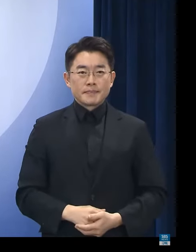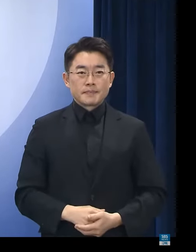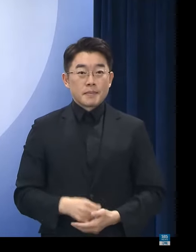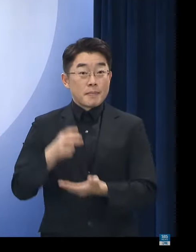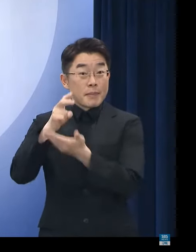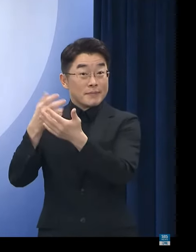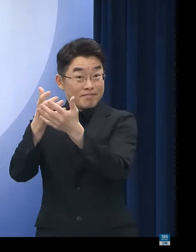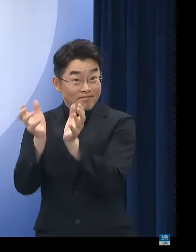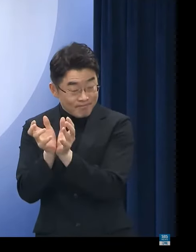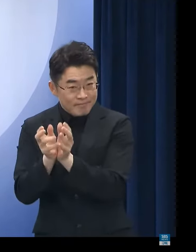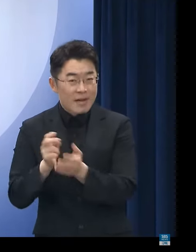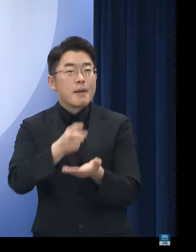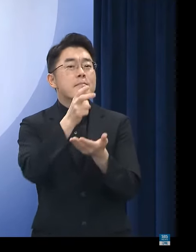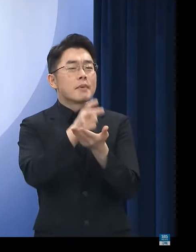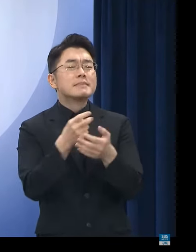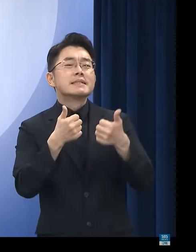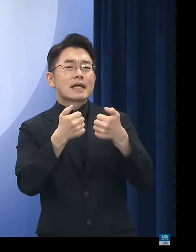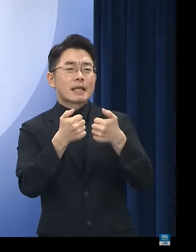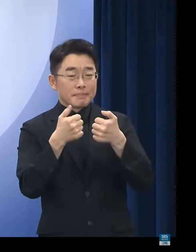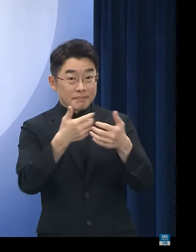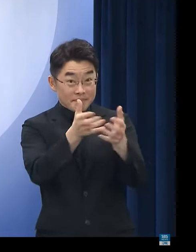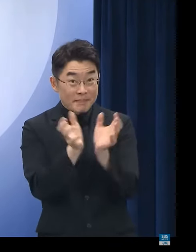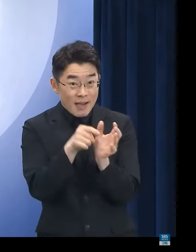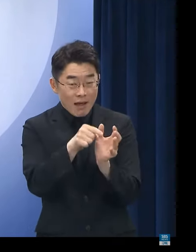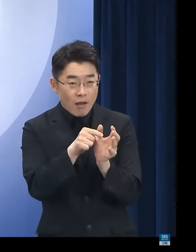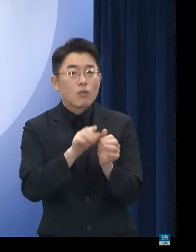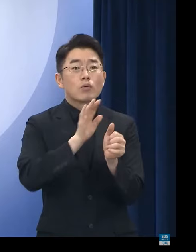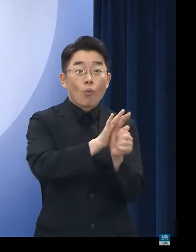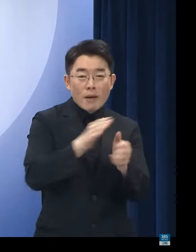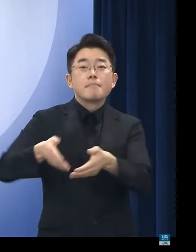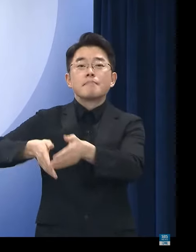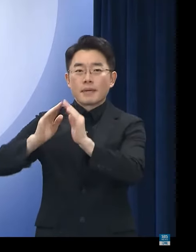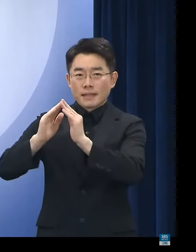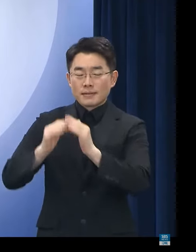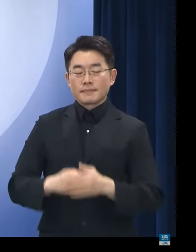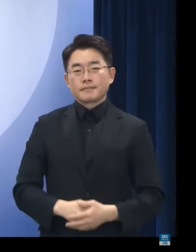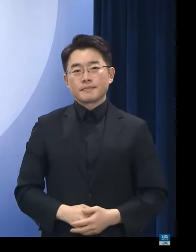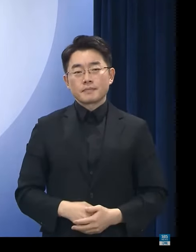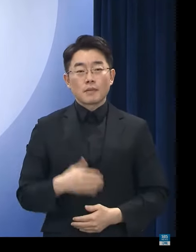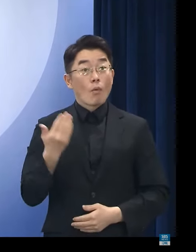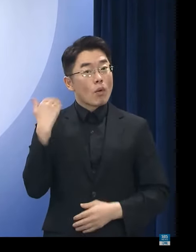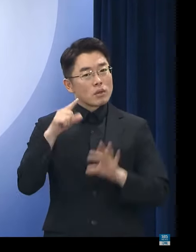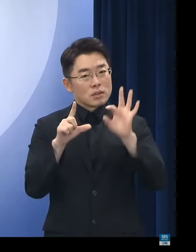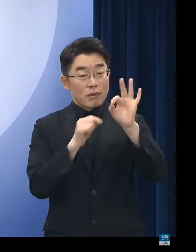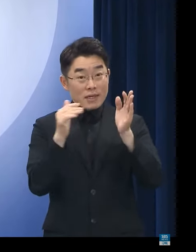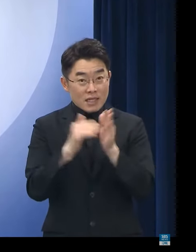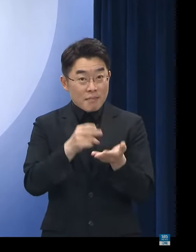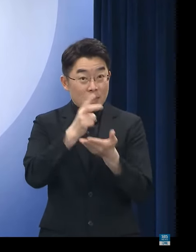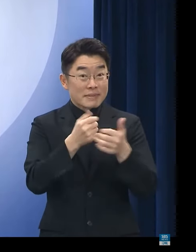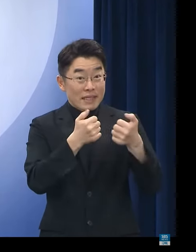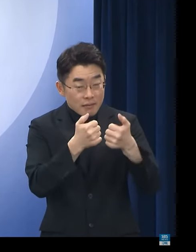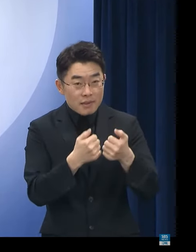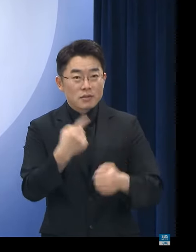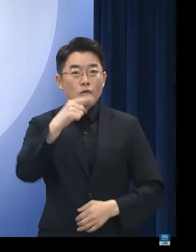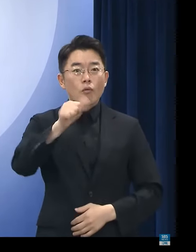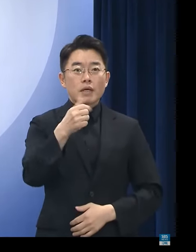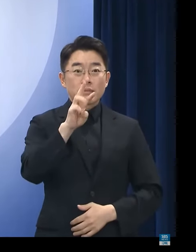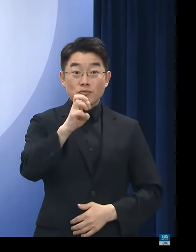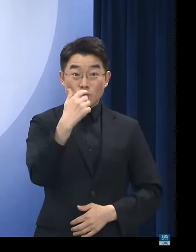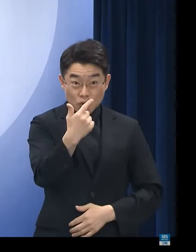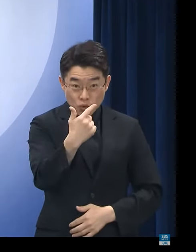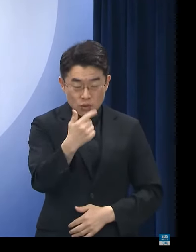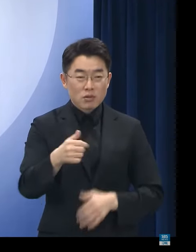직접 전세사기 등 주택 임대차 계약 피해자 법률 지원단을 구성해서 10월까지 법률 상담 1,576건,